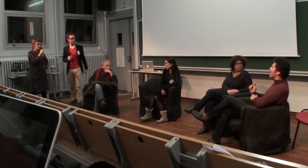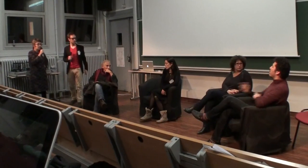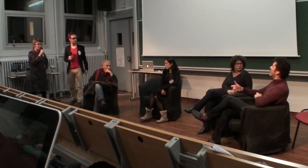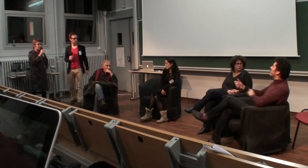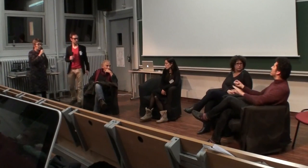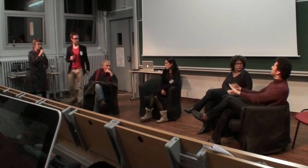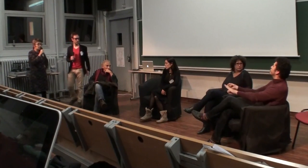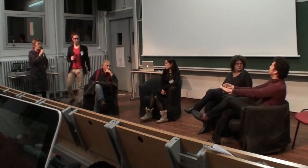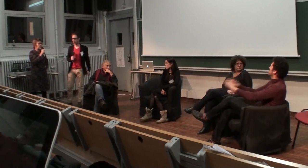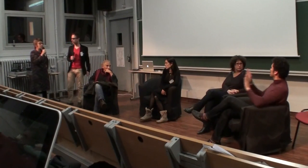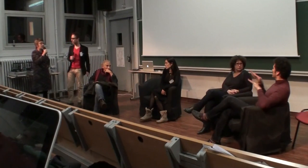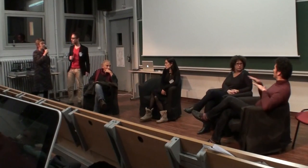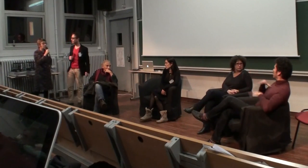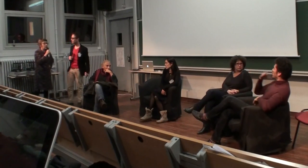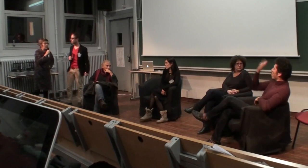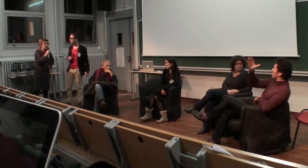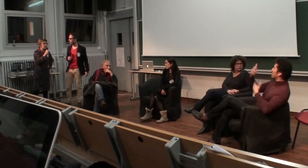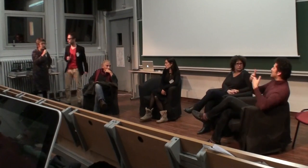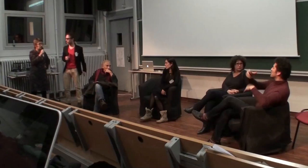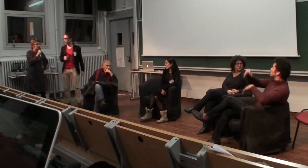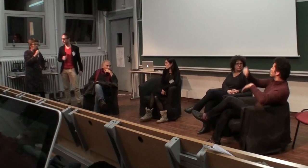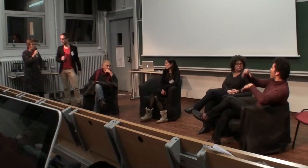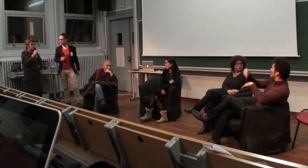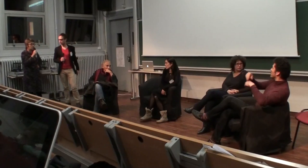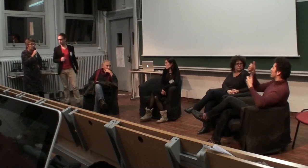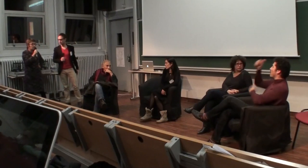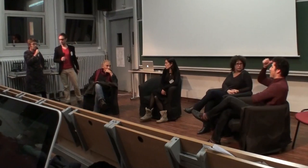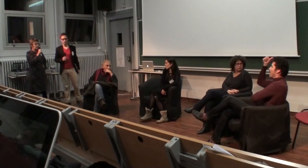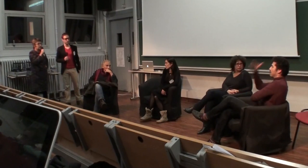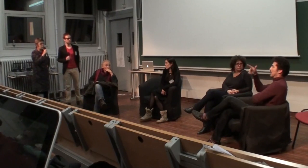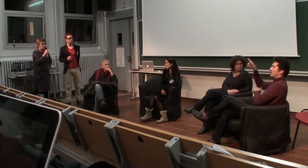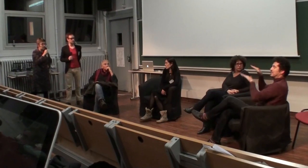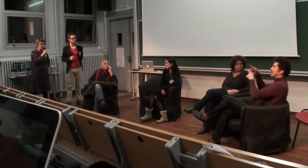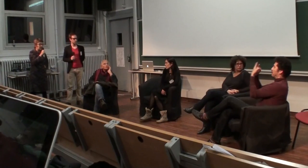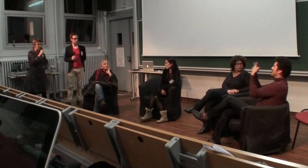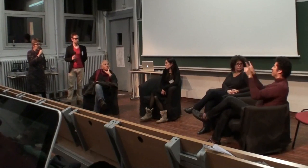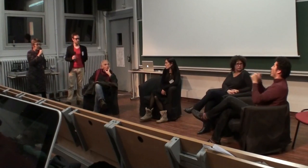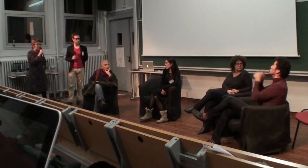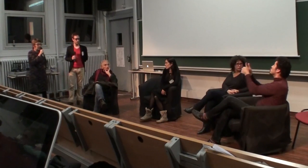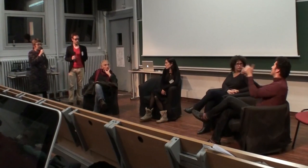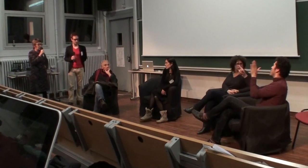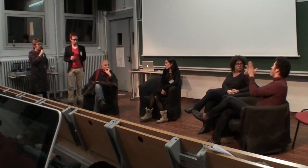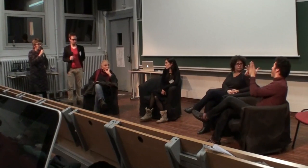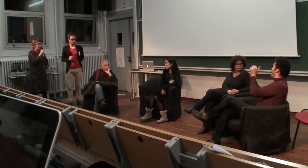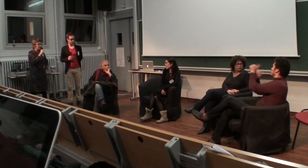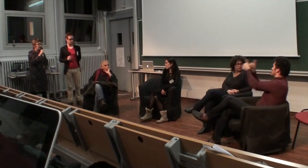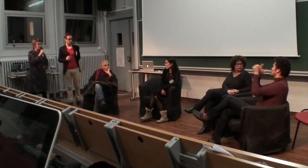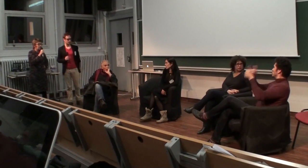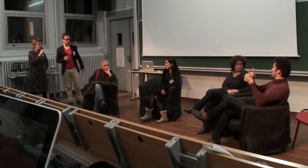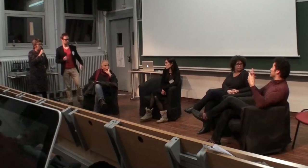En France, par exemple, il y a un dépistage précoce deux jours après la naissance, et il y a des